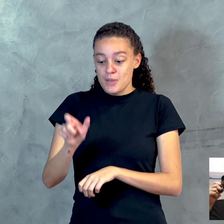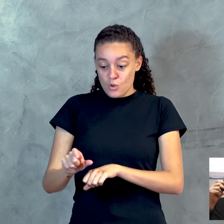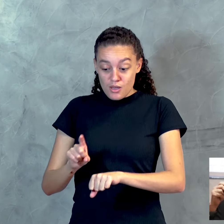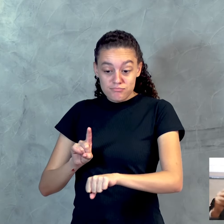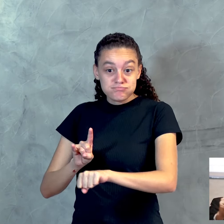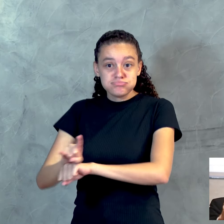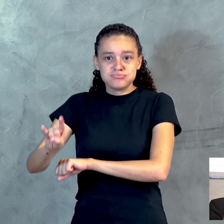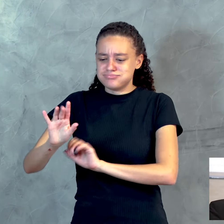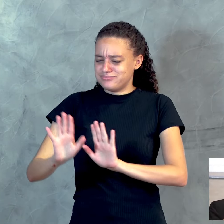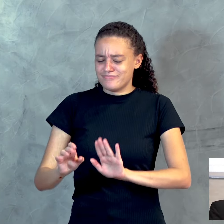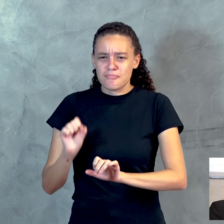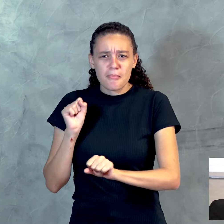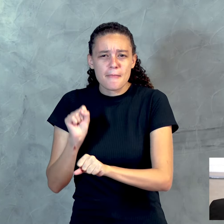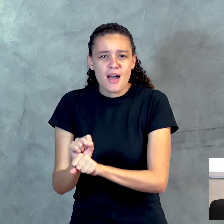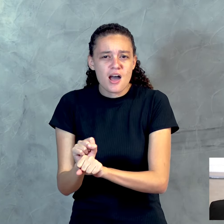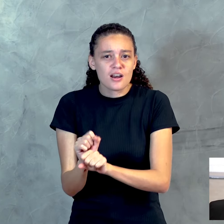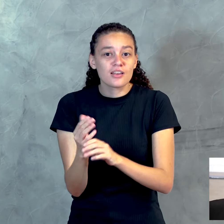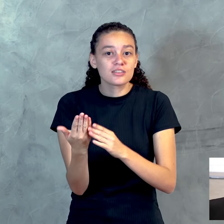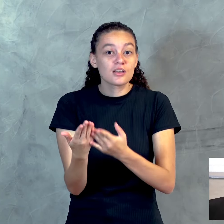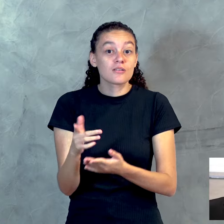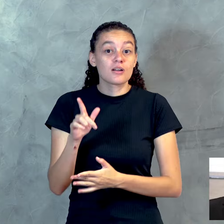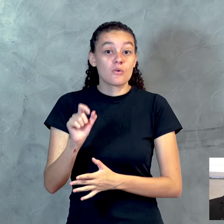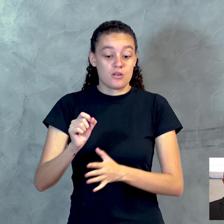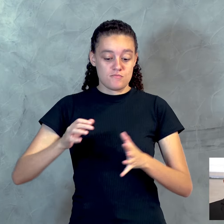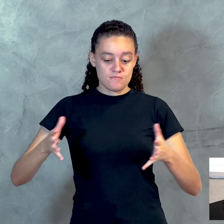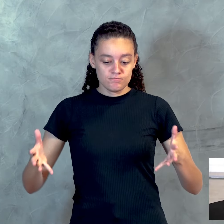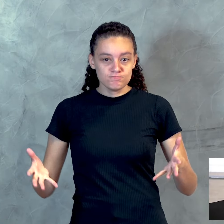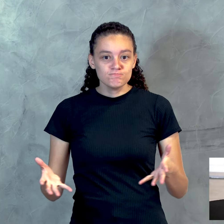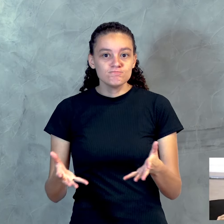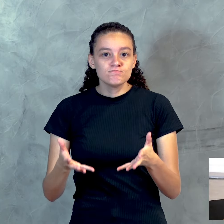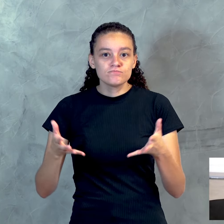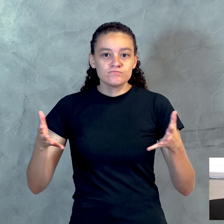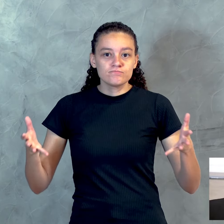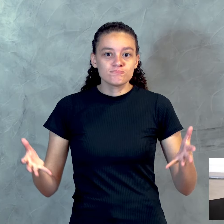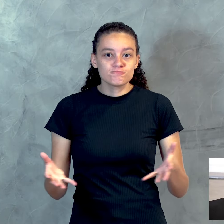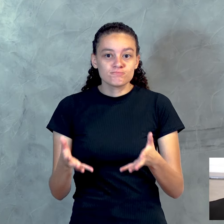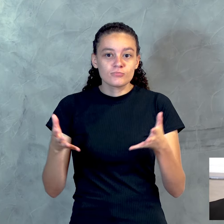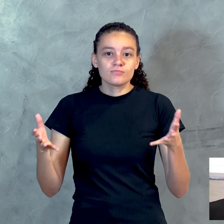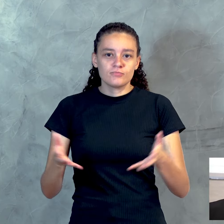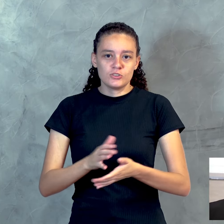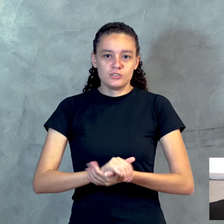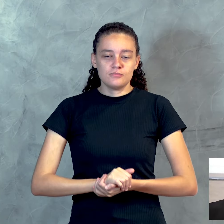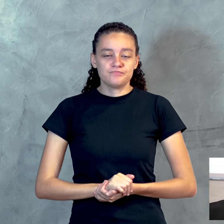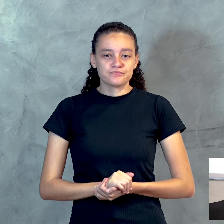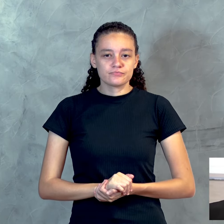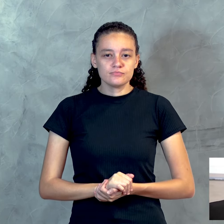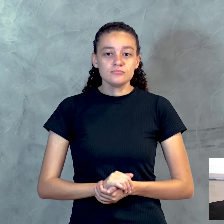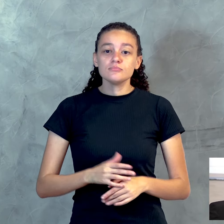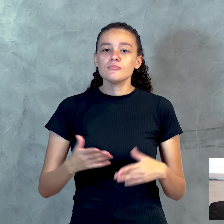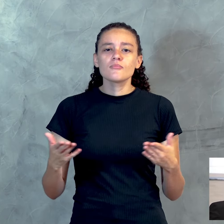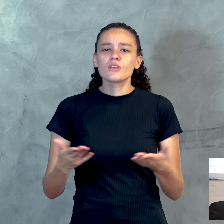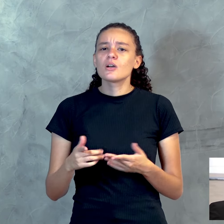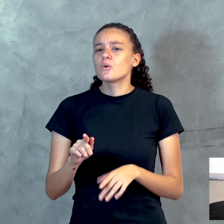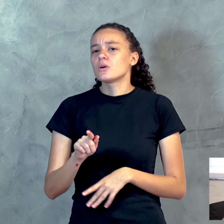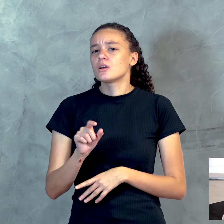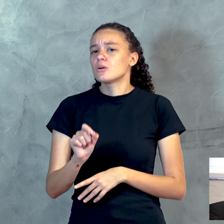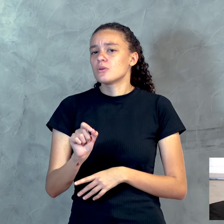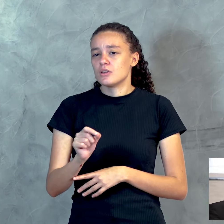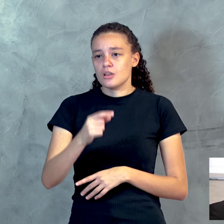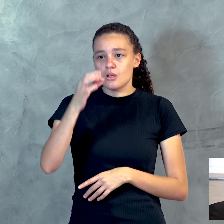adulterava não adulterie mais. É uma força que esse homem de Deus está fazendo. E agora, o batismo com